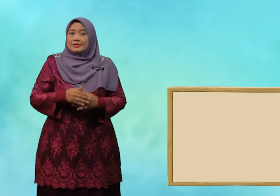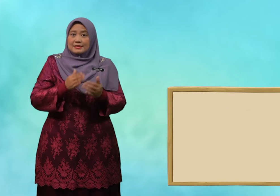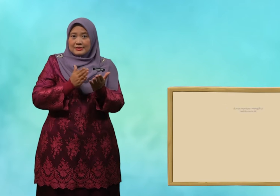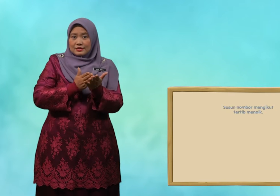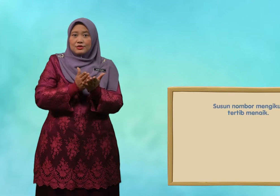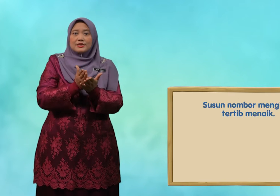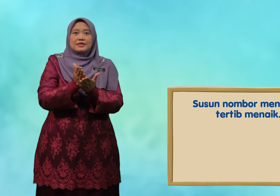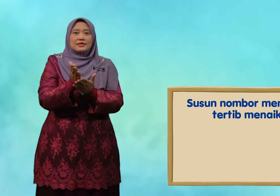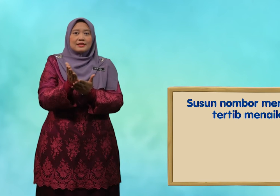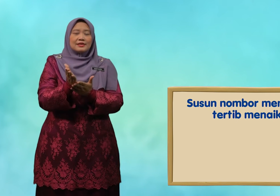Seterusnya,